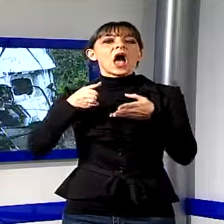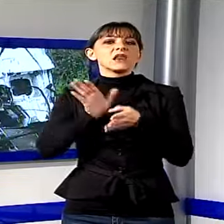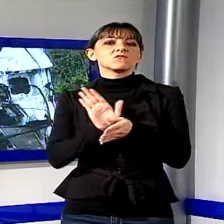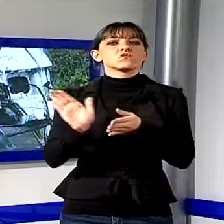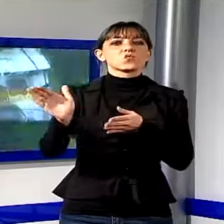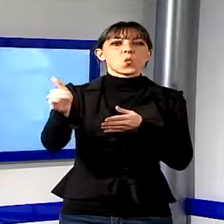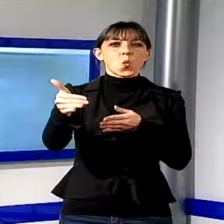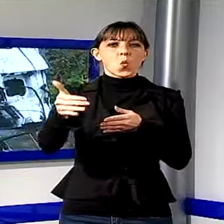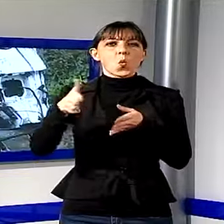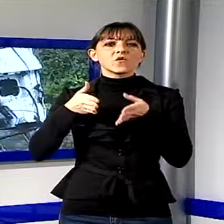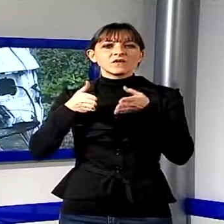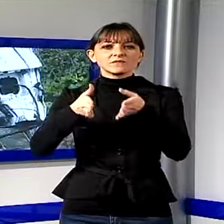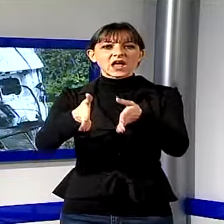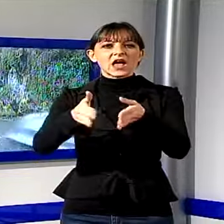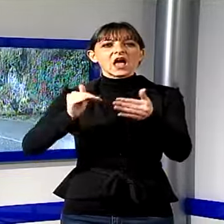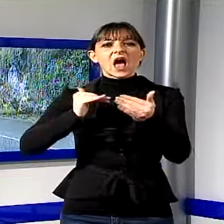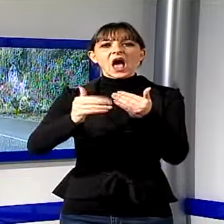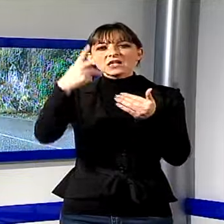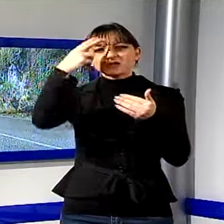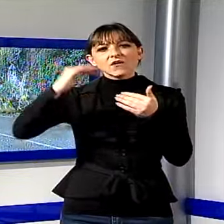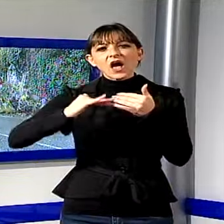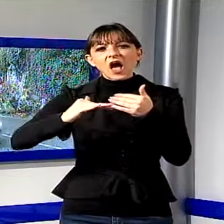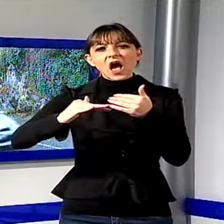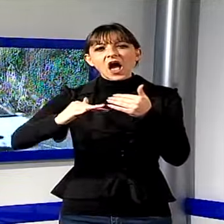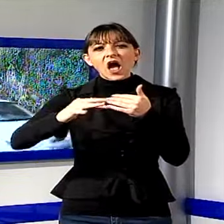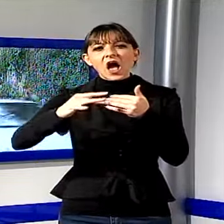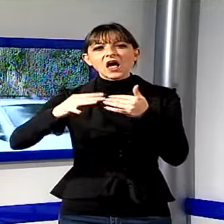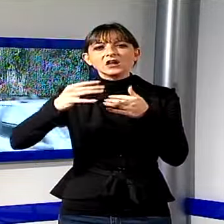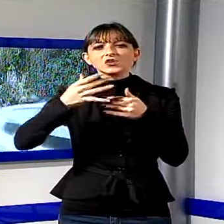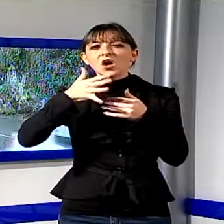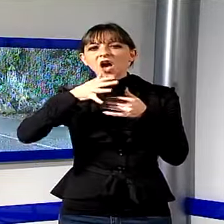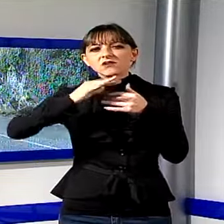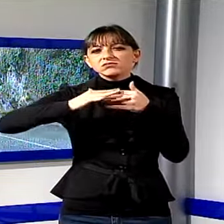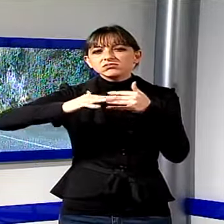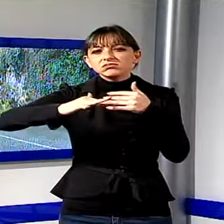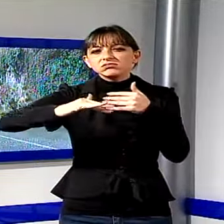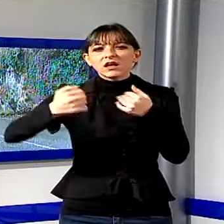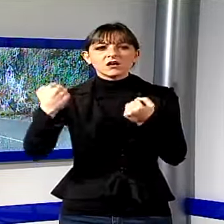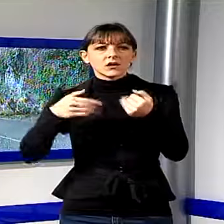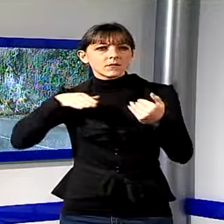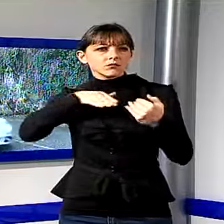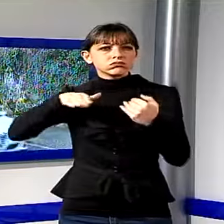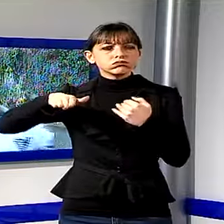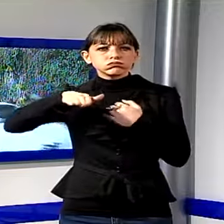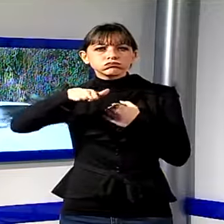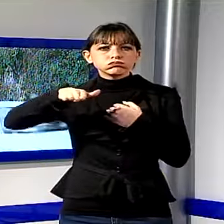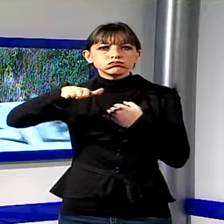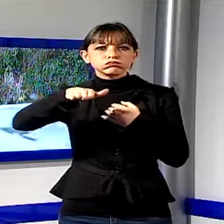del mezzo forse a causa dell'asfalto viscido invadendo la corsia opposta e scontrandosi contro un'auto che viaggiava in direzione Lucca.